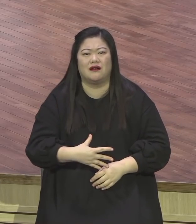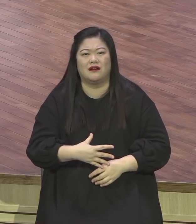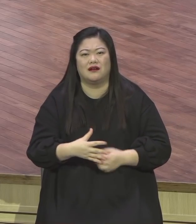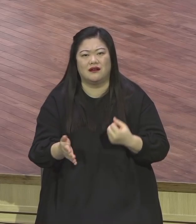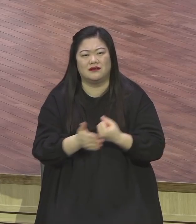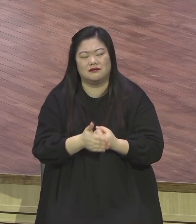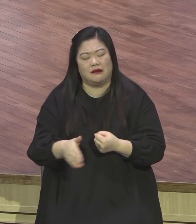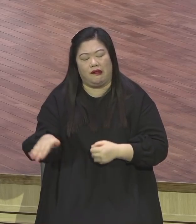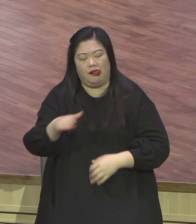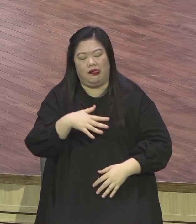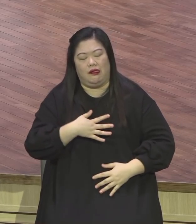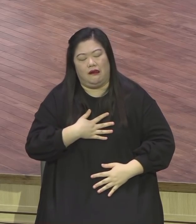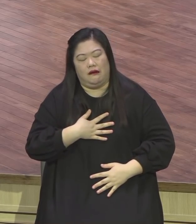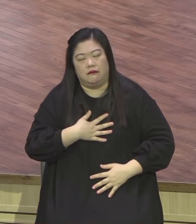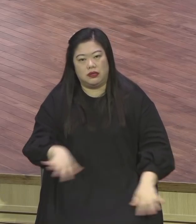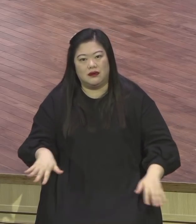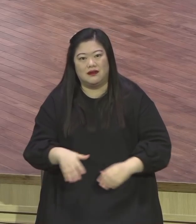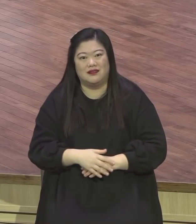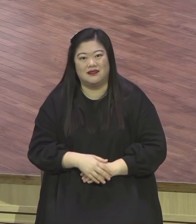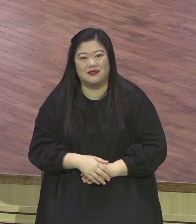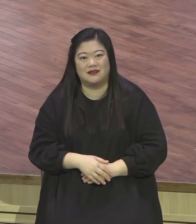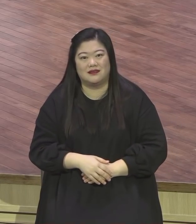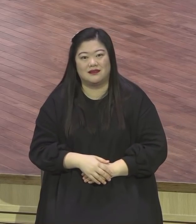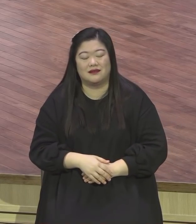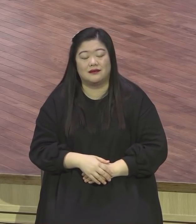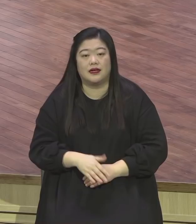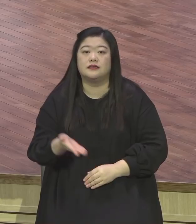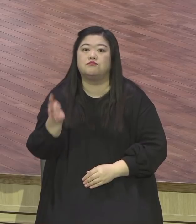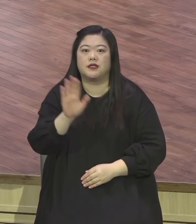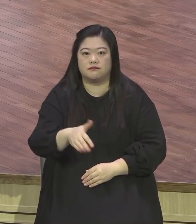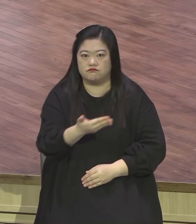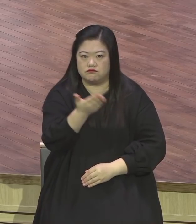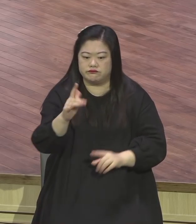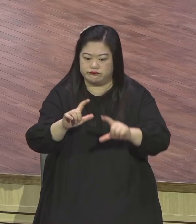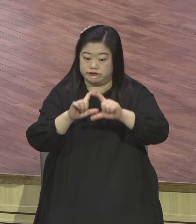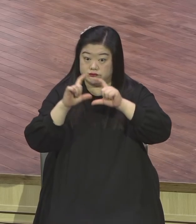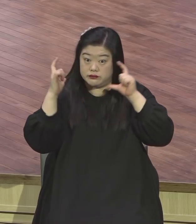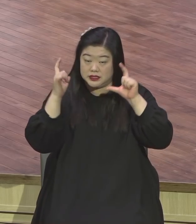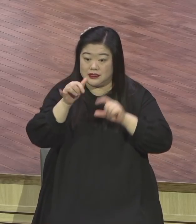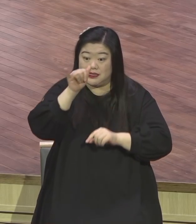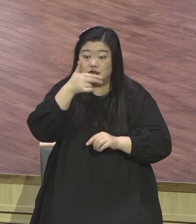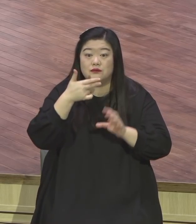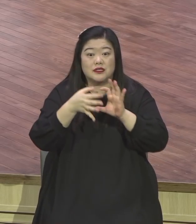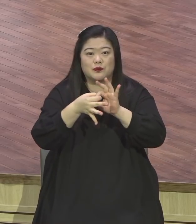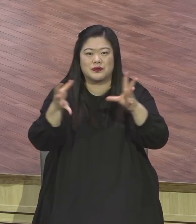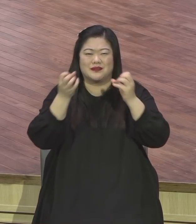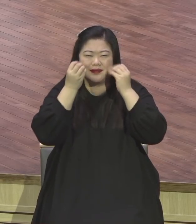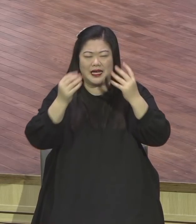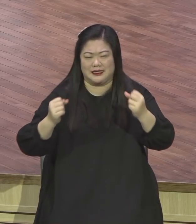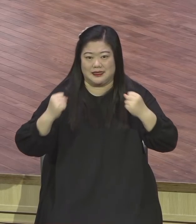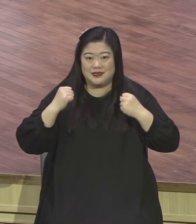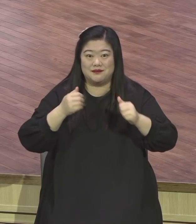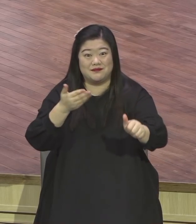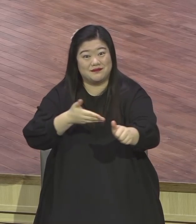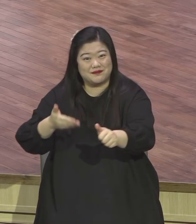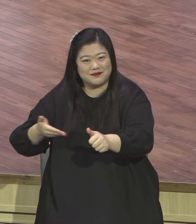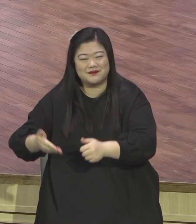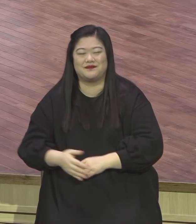우리 예원 가족들은 힘 빠지지 마시기 바랍니다. 이것을 말씀드린 말씀 가지고 백배의